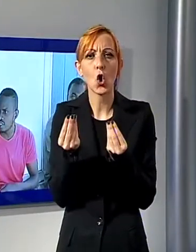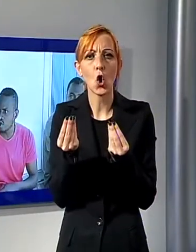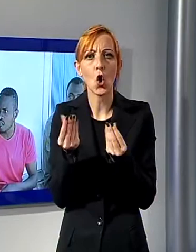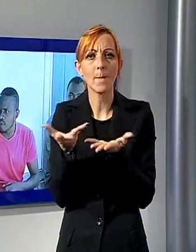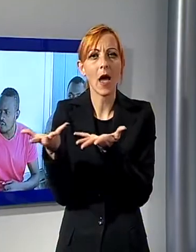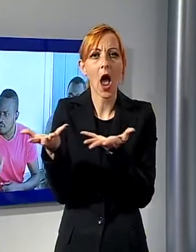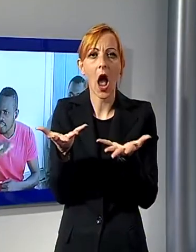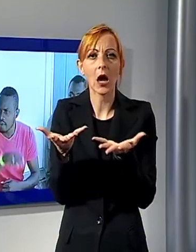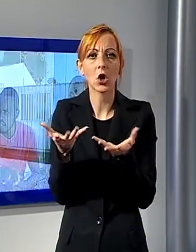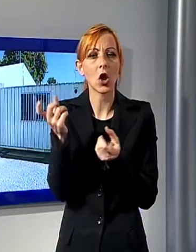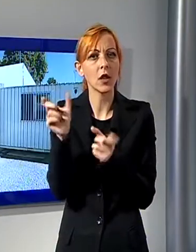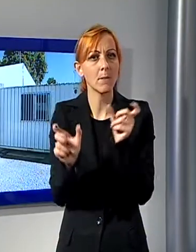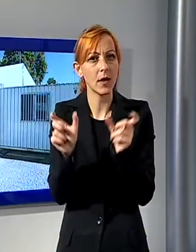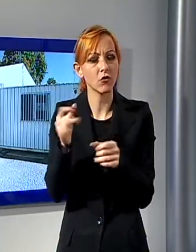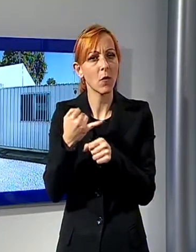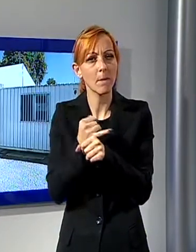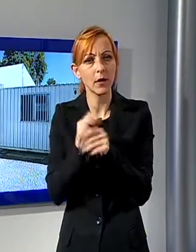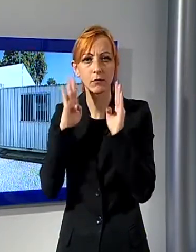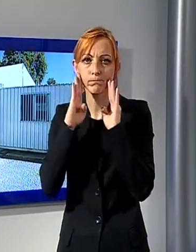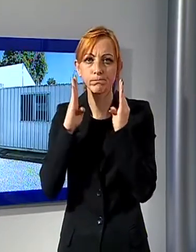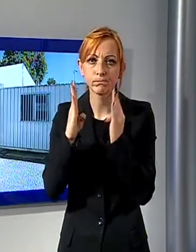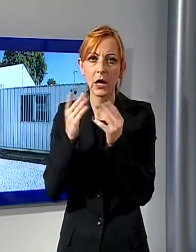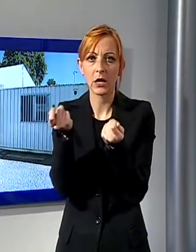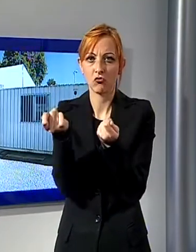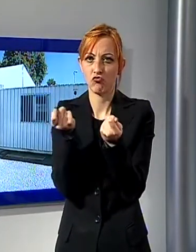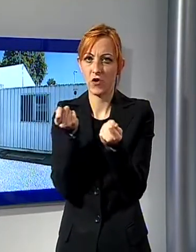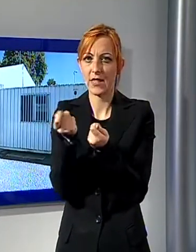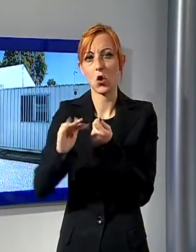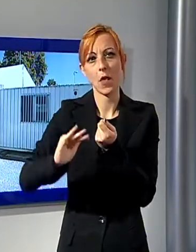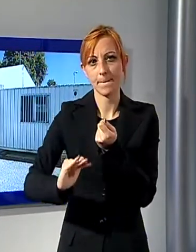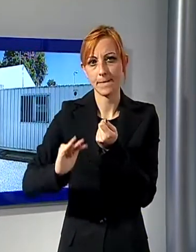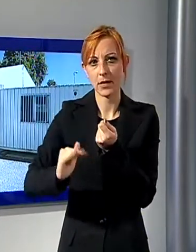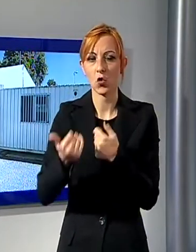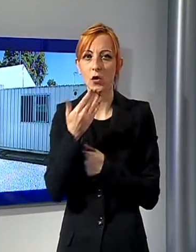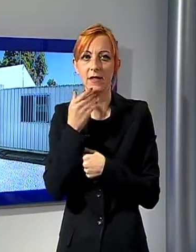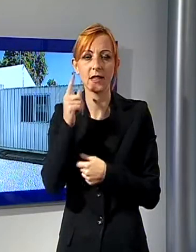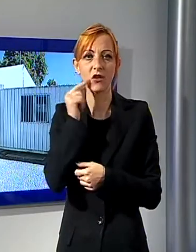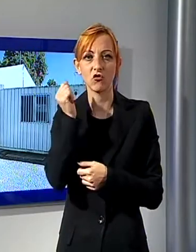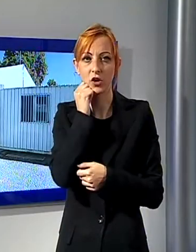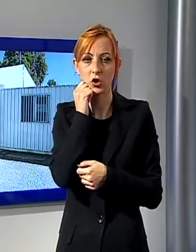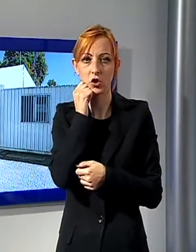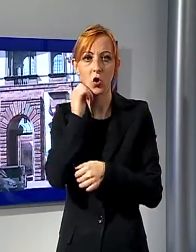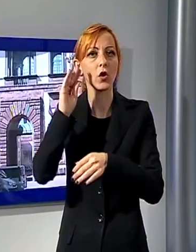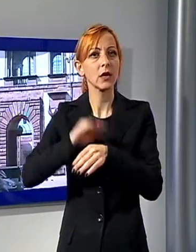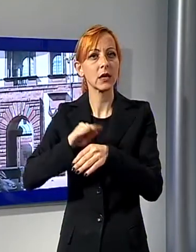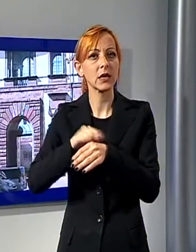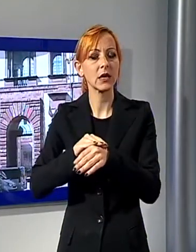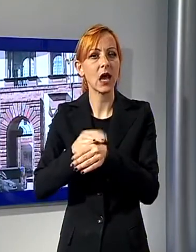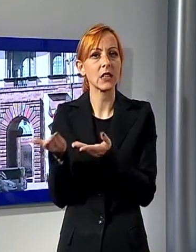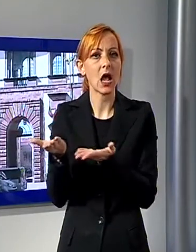migranti, con particolare riguardo alla gestione dei minori non accompagnati richiedenti asilo. Su questa tematica è stato